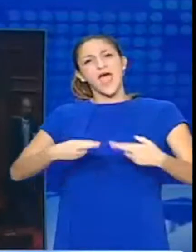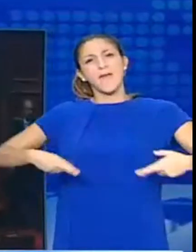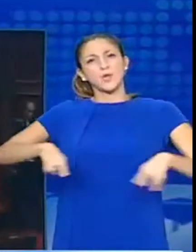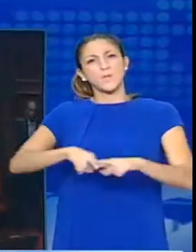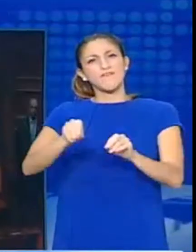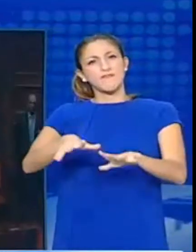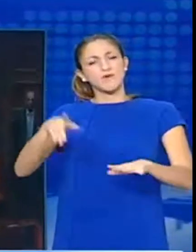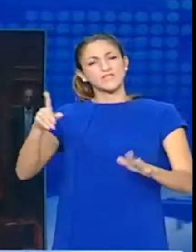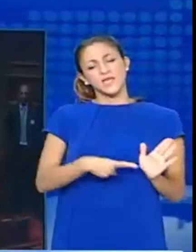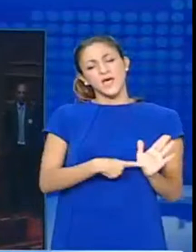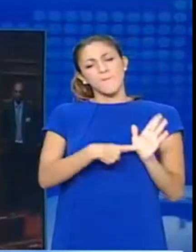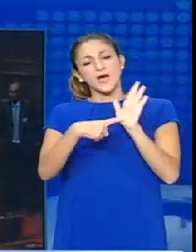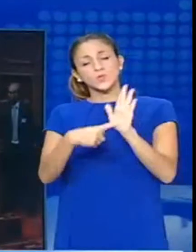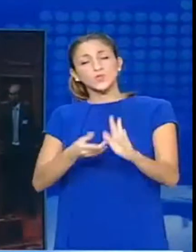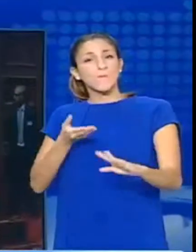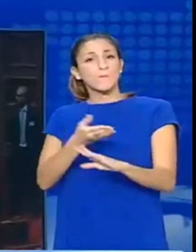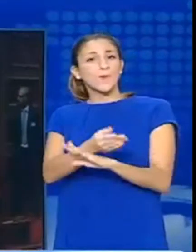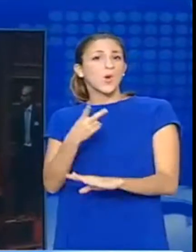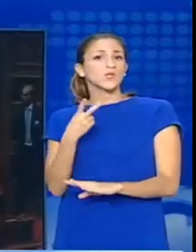και Δημόσιας Τάξης της Βουλής